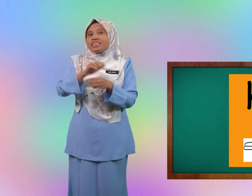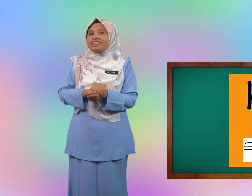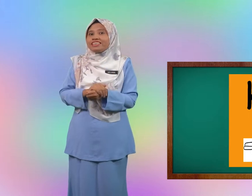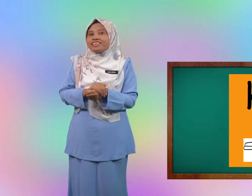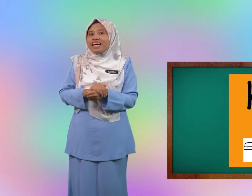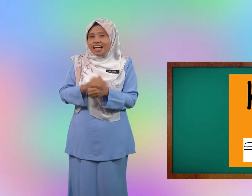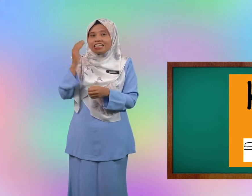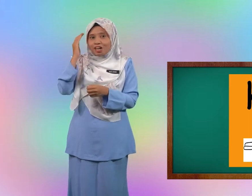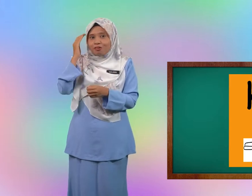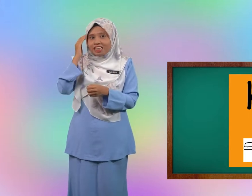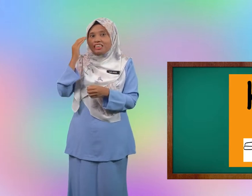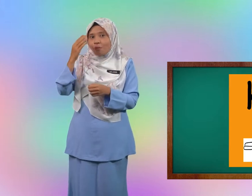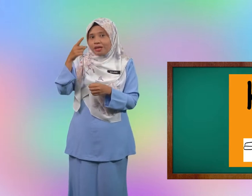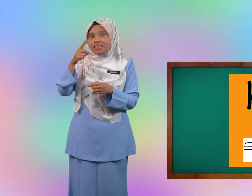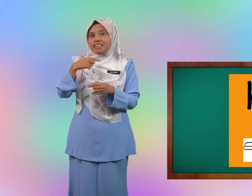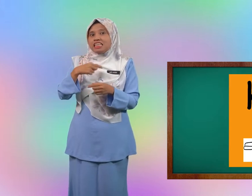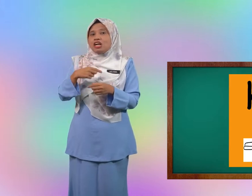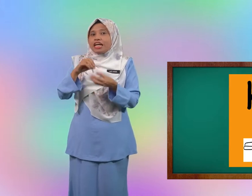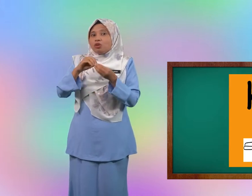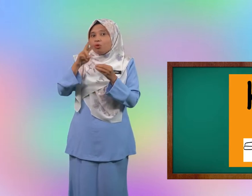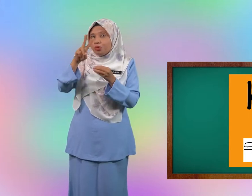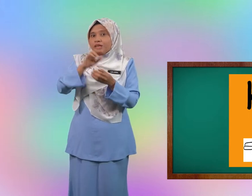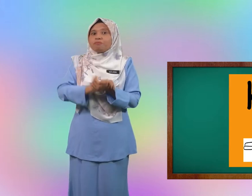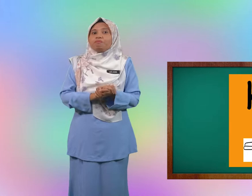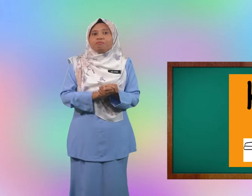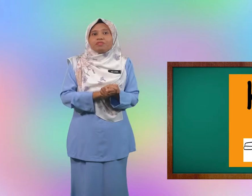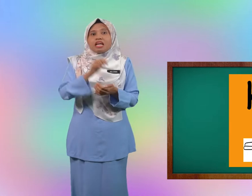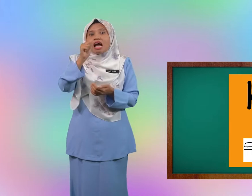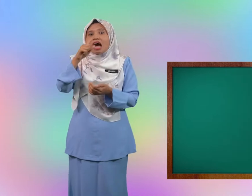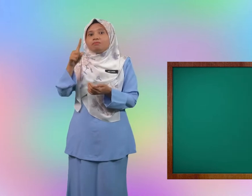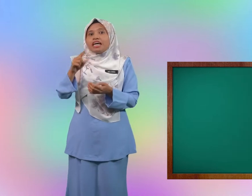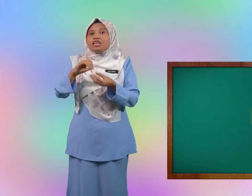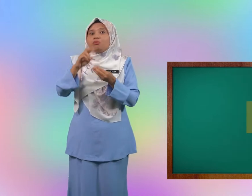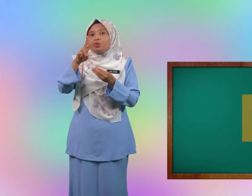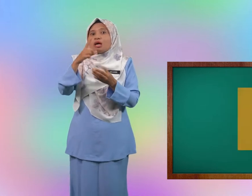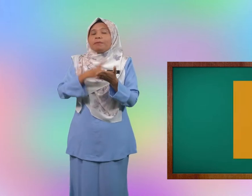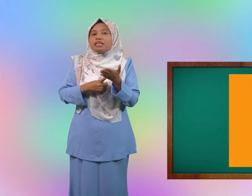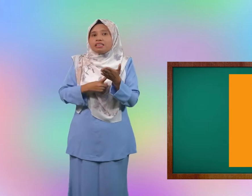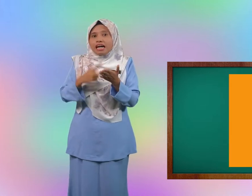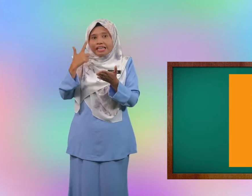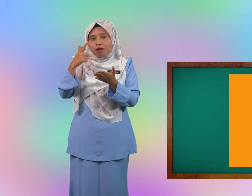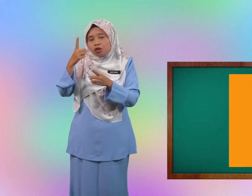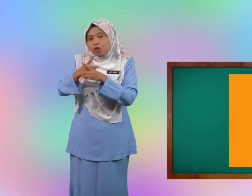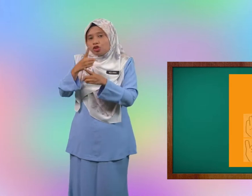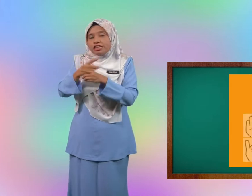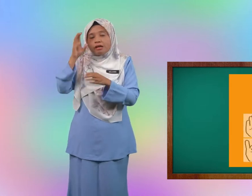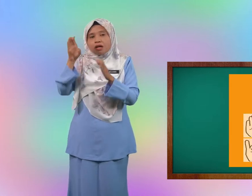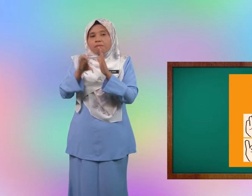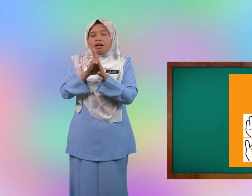tahu ya jawapan dia nombor dua abjad yang nombor dua apa lihat betul-betul dalam gambar